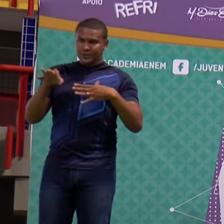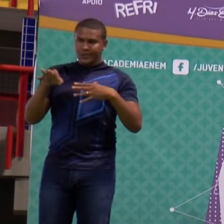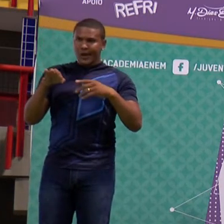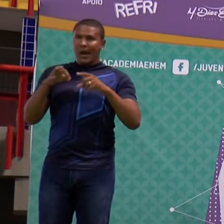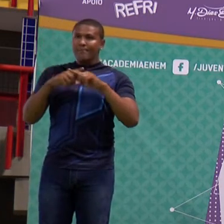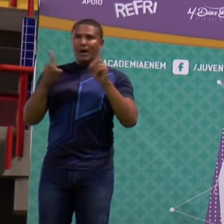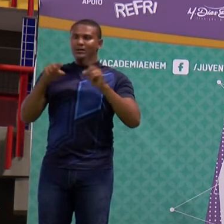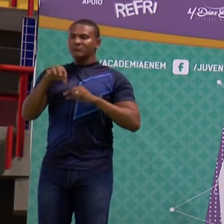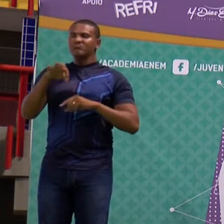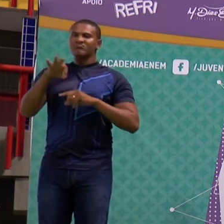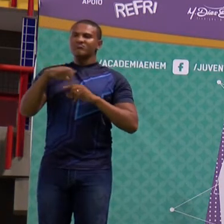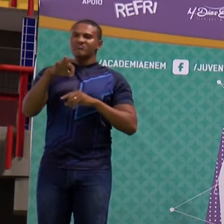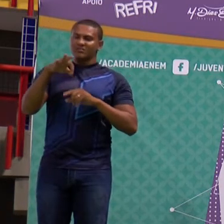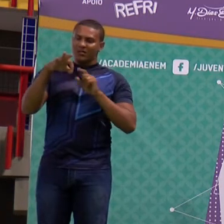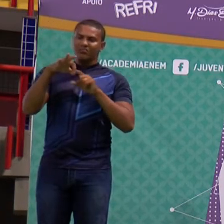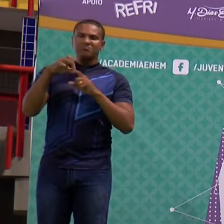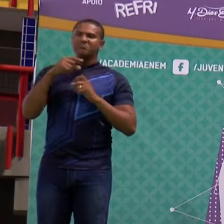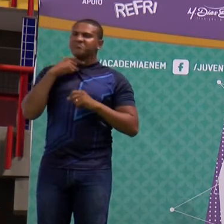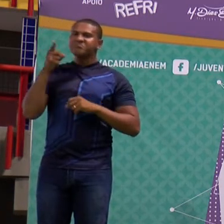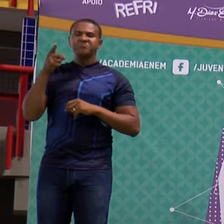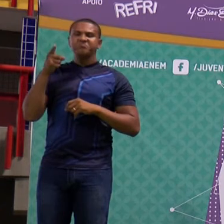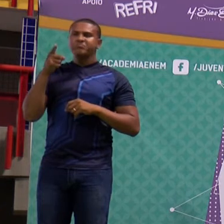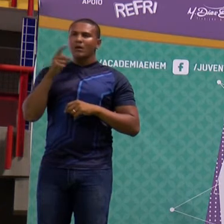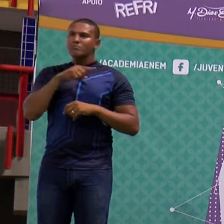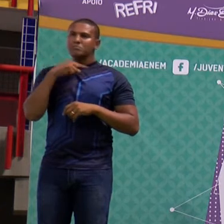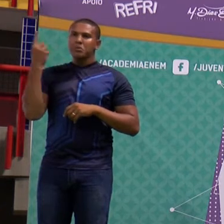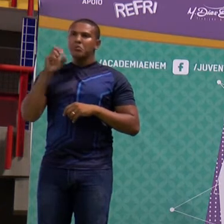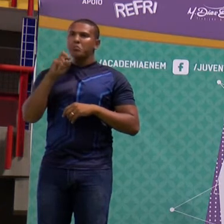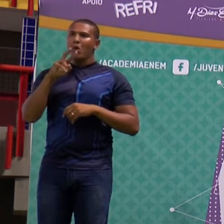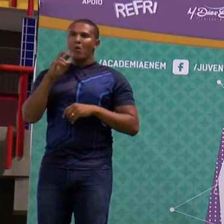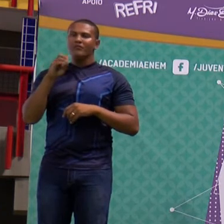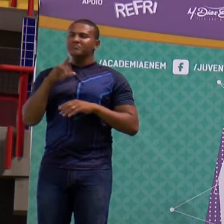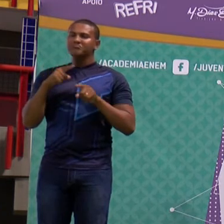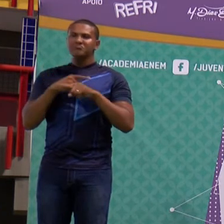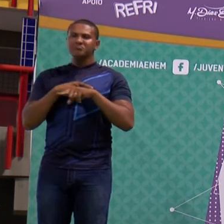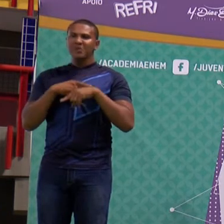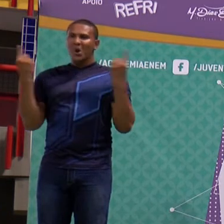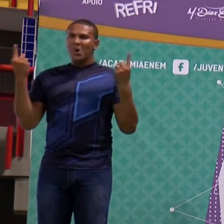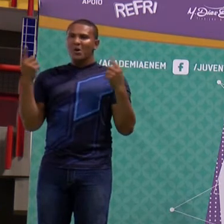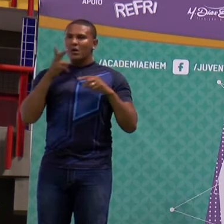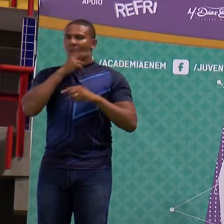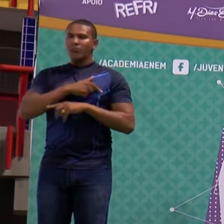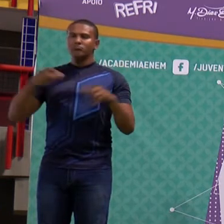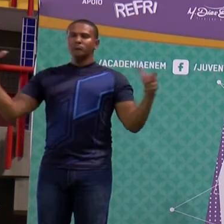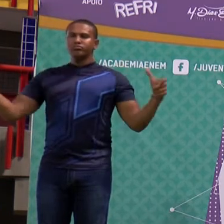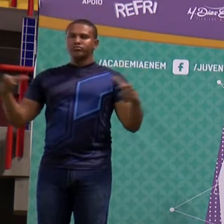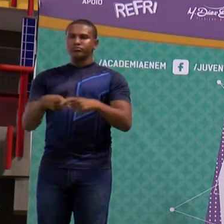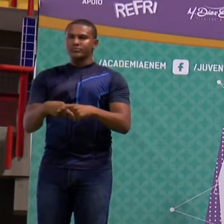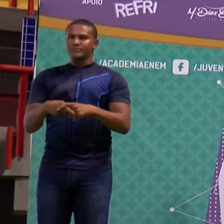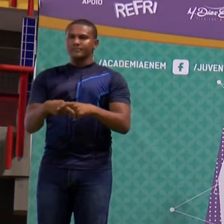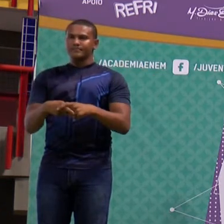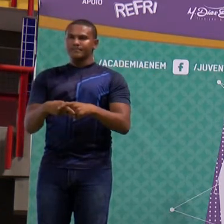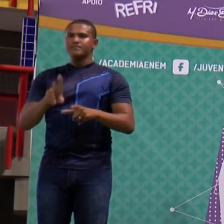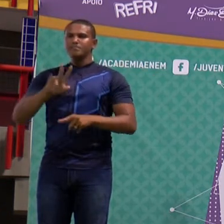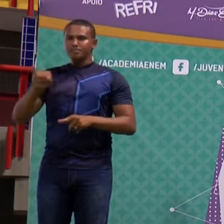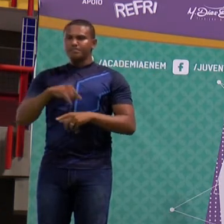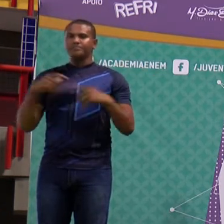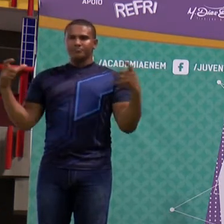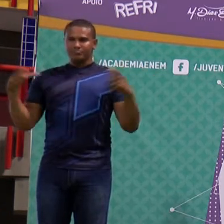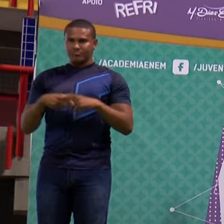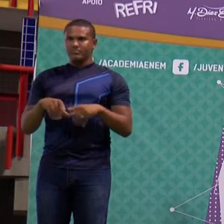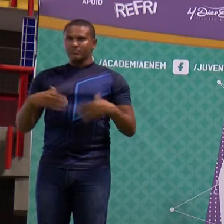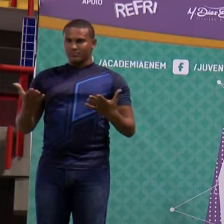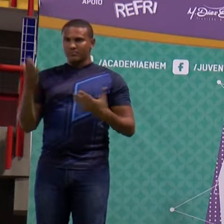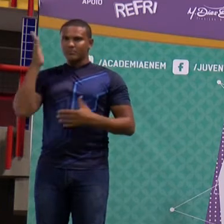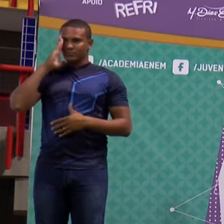que vai gerar o quê? Uma queda abrupta da população de mosquitos na região. Quer dizer, a lógica do